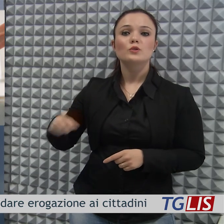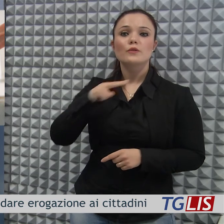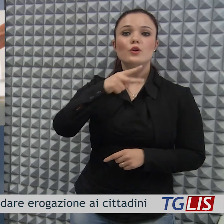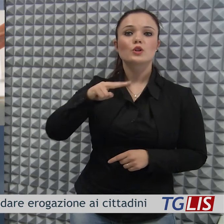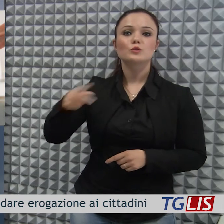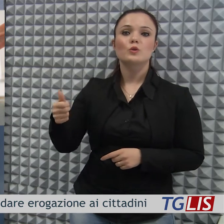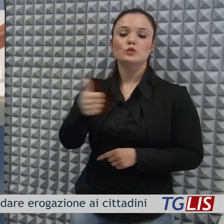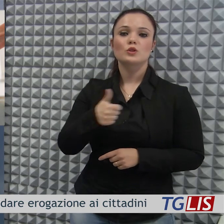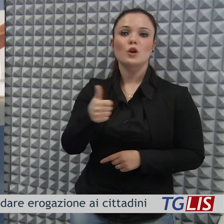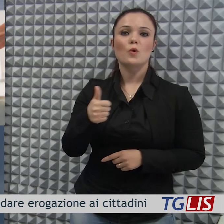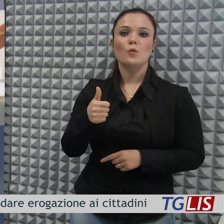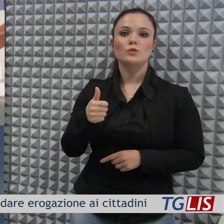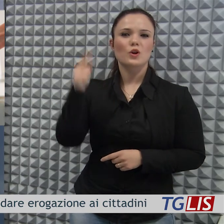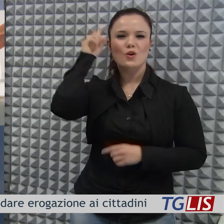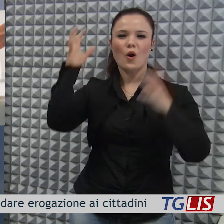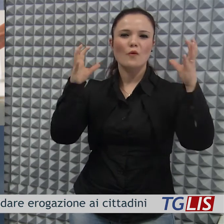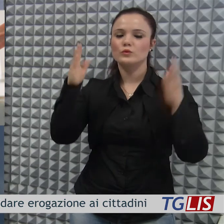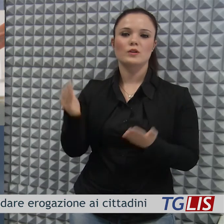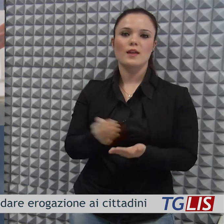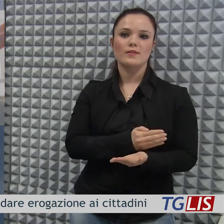univoche senza generare confusione.